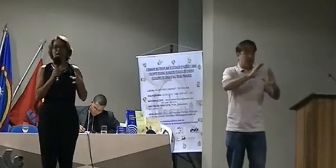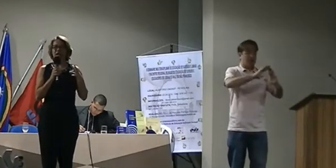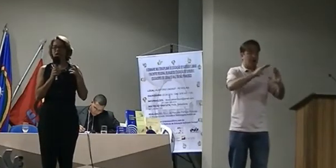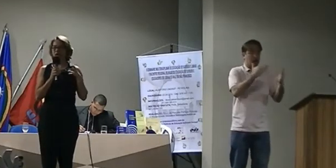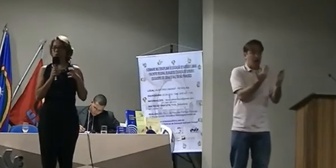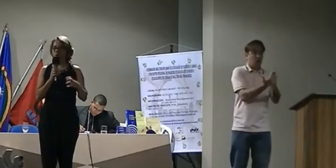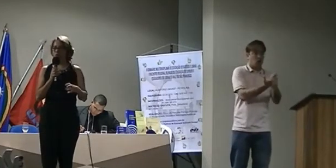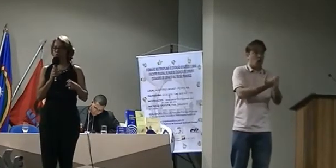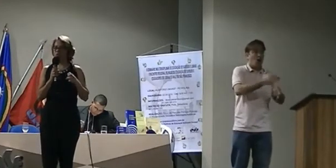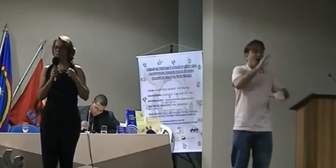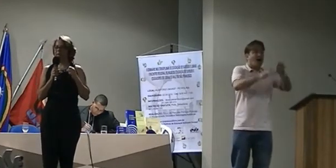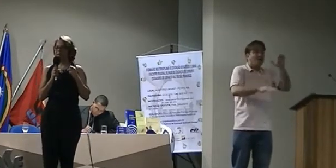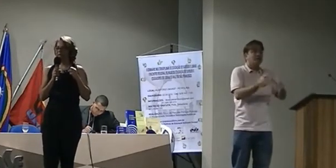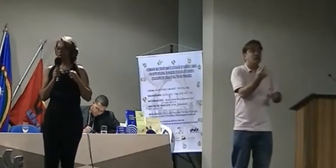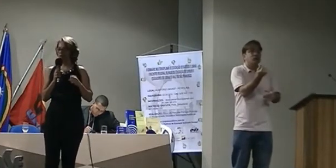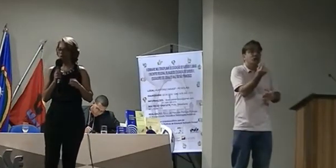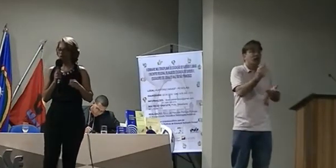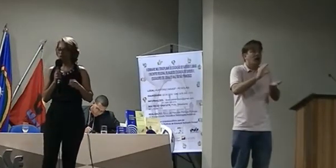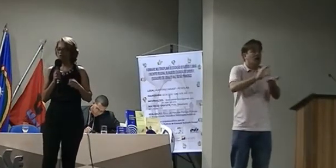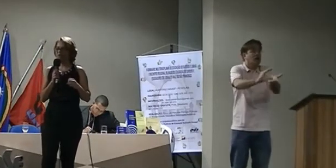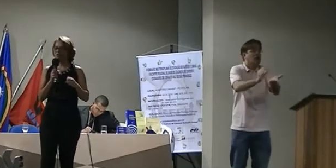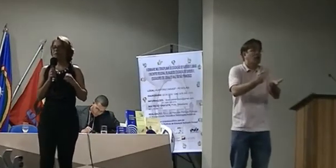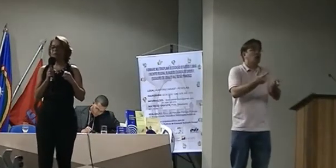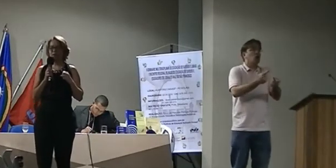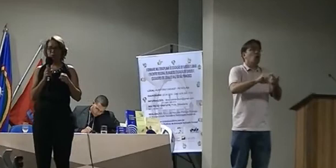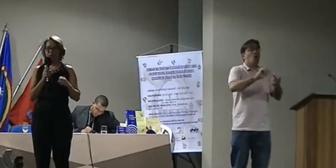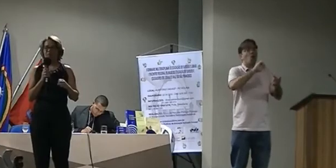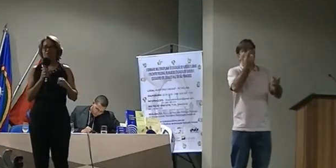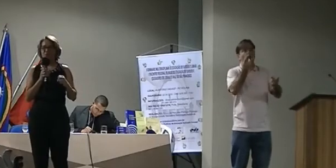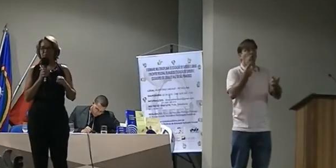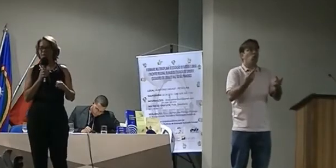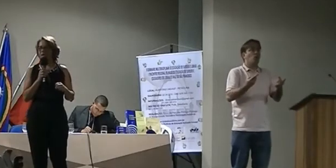recursos pedagógicos para o professor trabalhar.